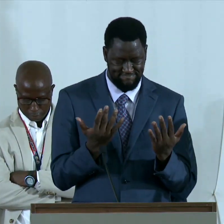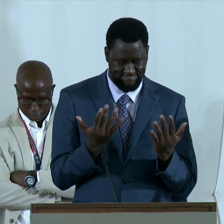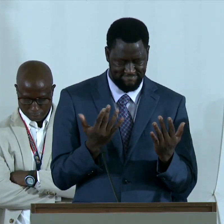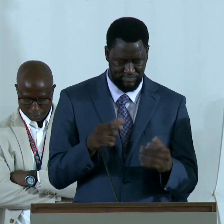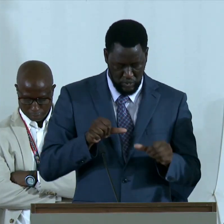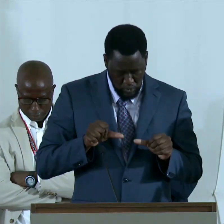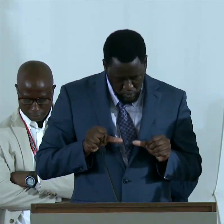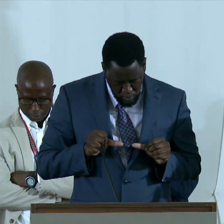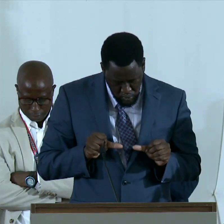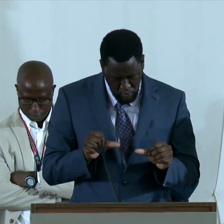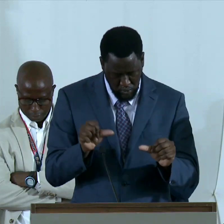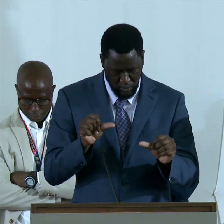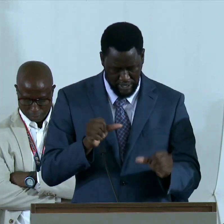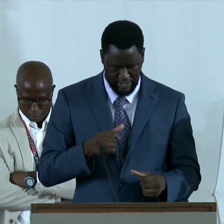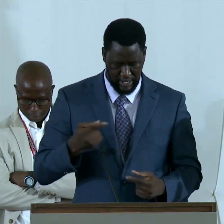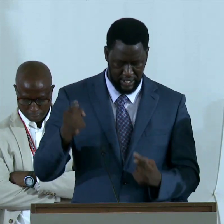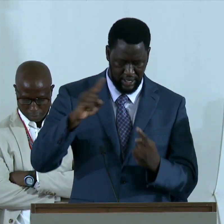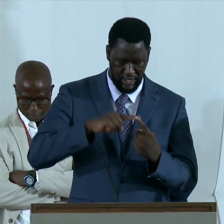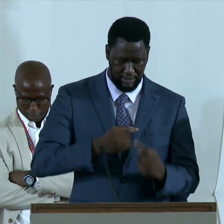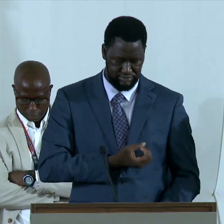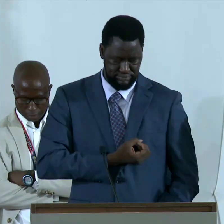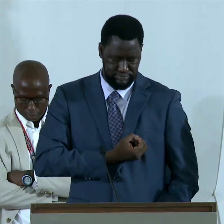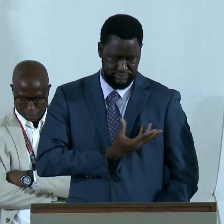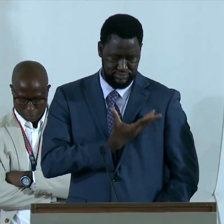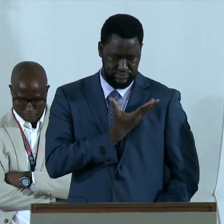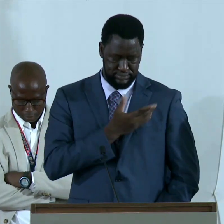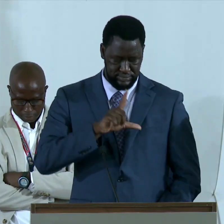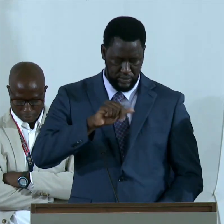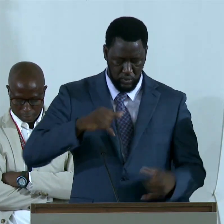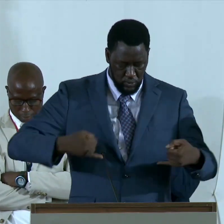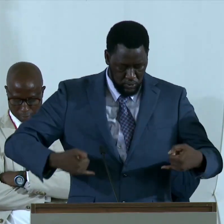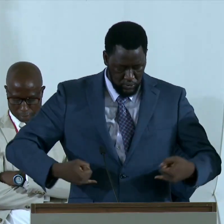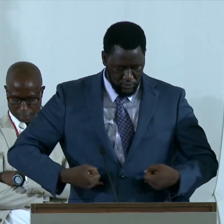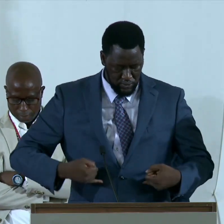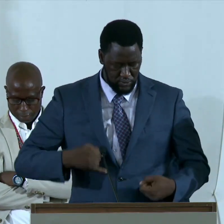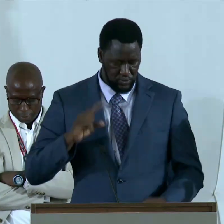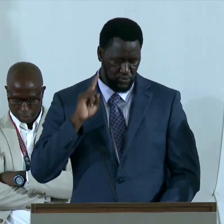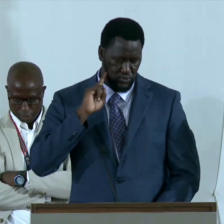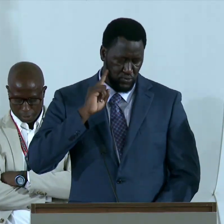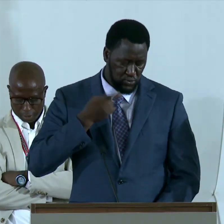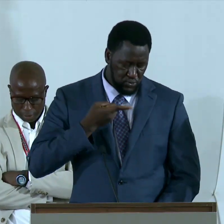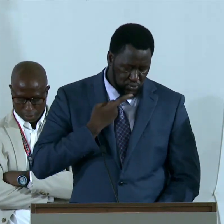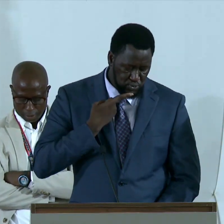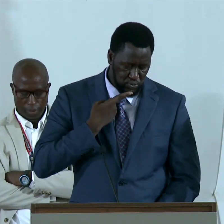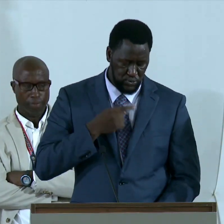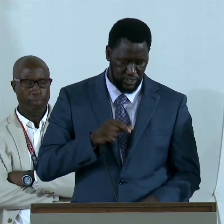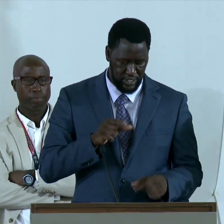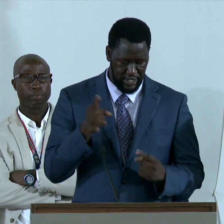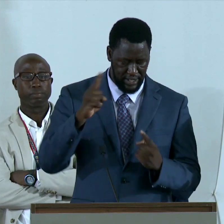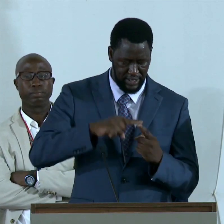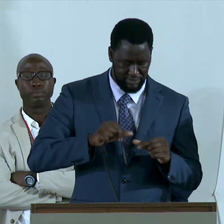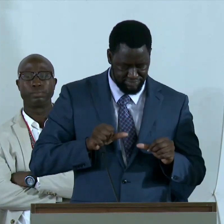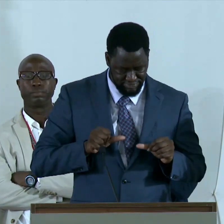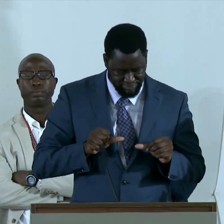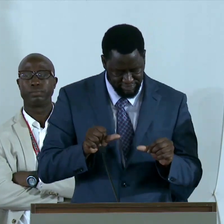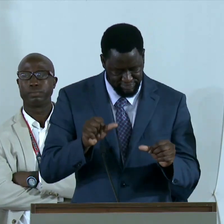de continuer à inspirer la jeunesse sourde à suivre